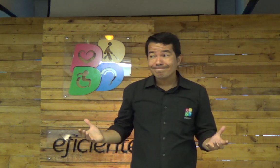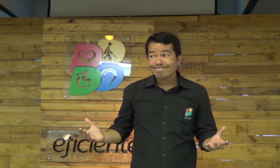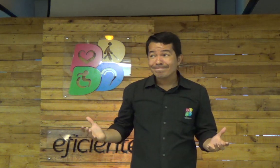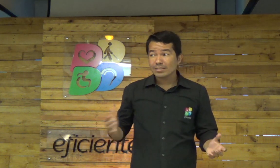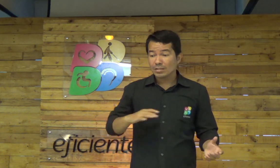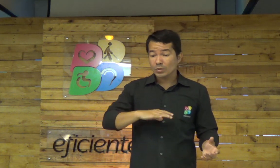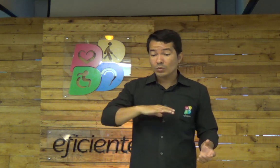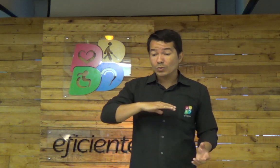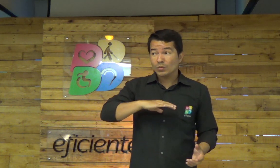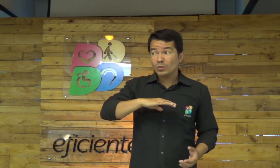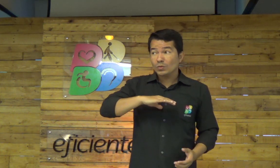como será o seu futuro?